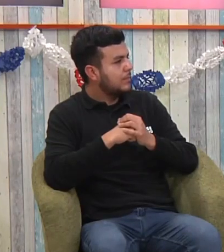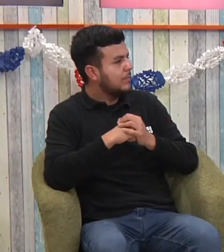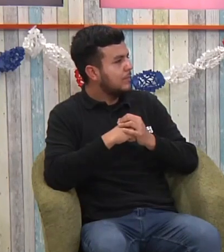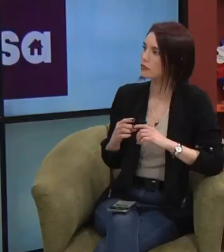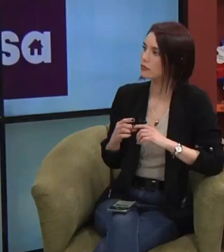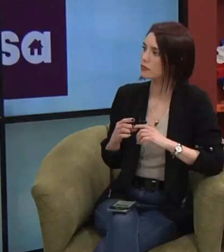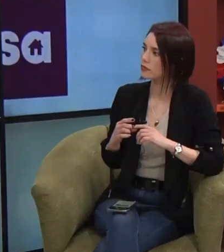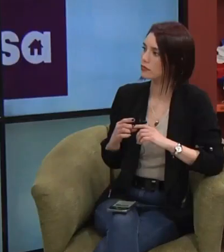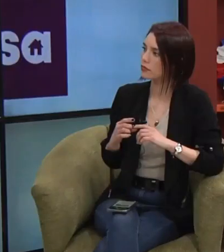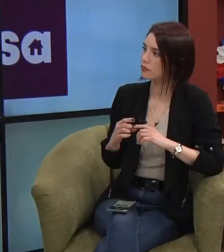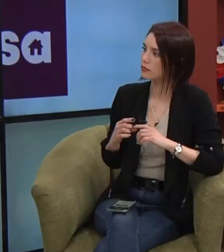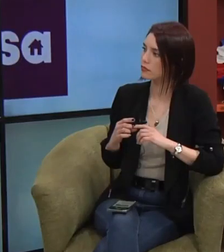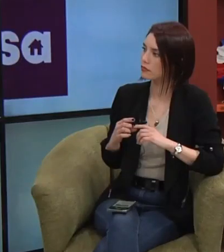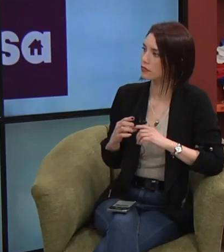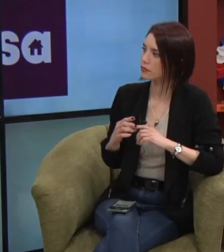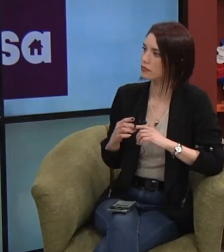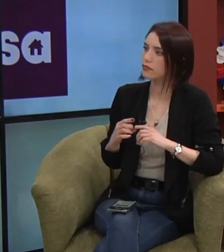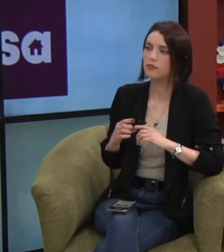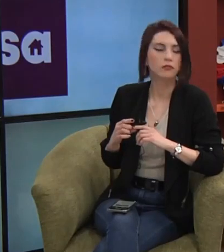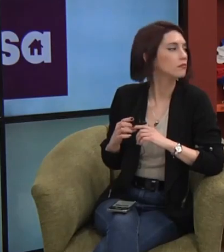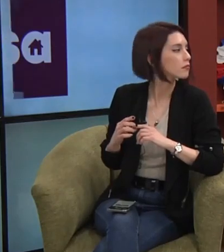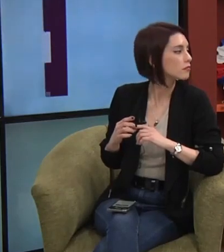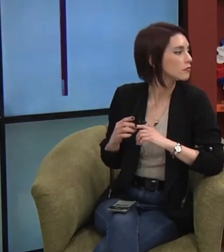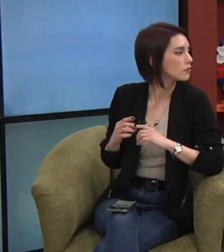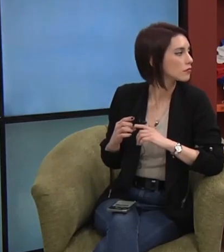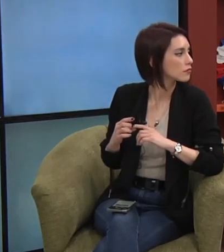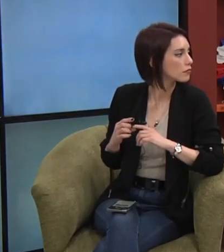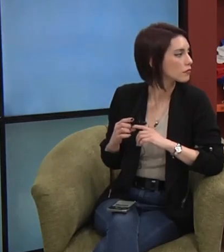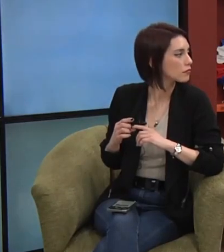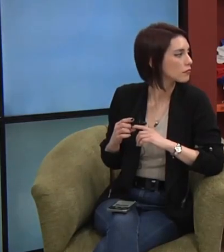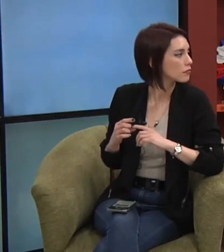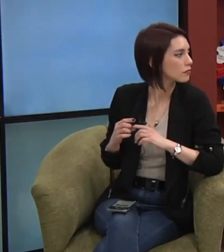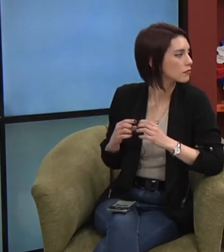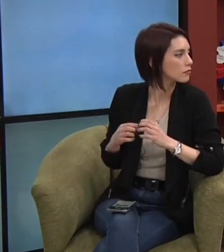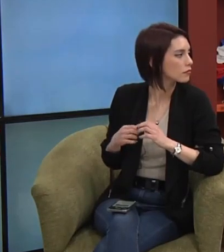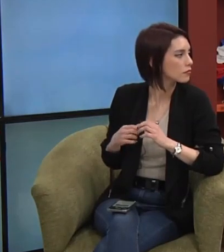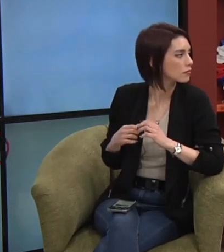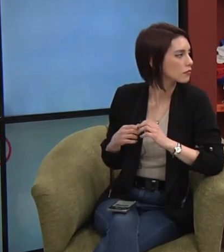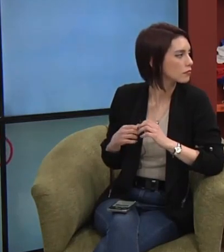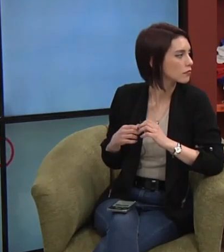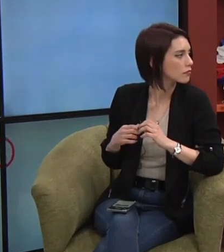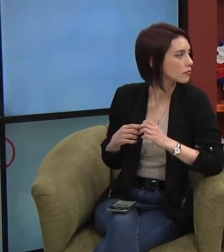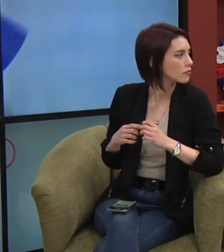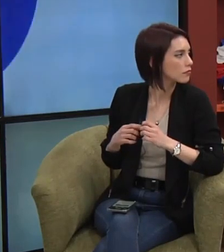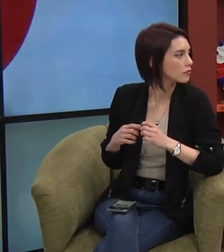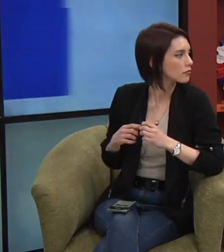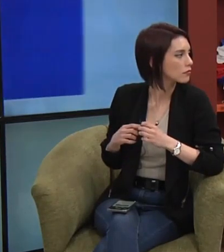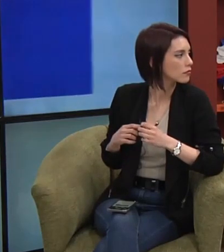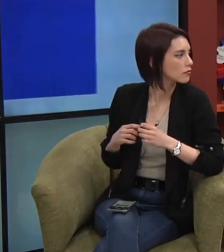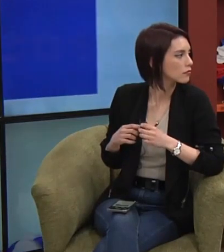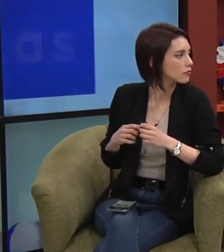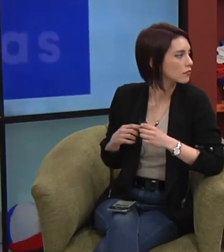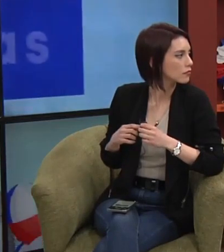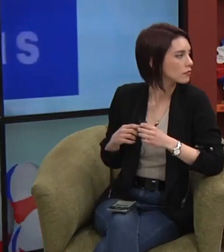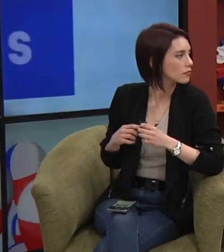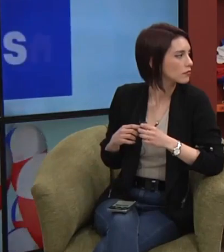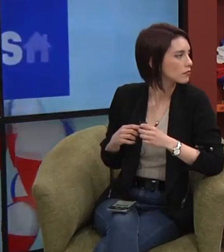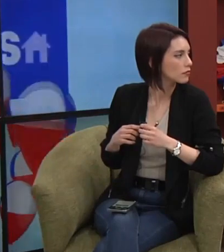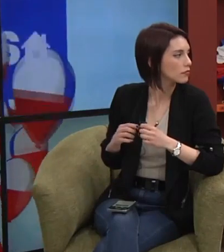para los dos específicamente ¿cómo lo hacen ustedes? porque claro hay lenguas de señas no es lo mismo a mejor que ir a Estados Unidos